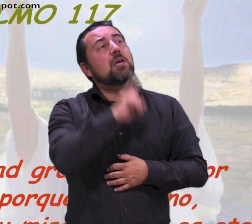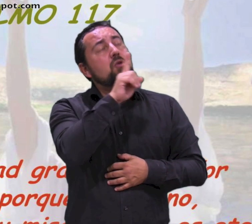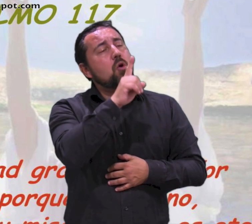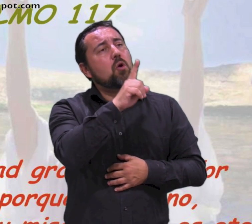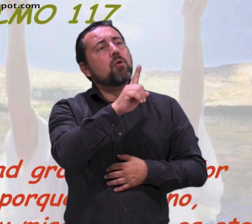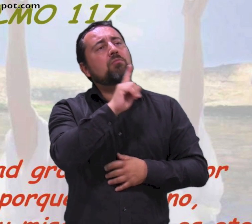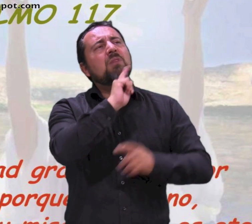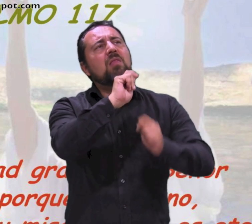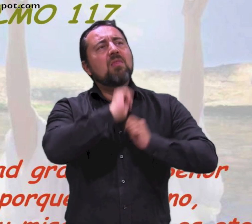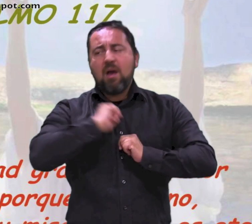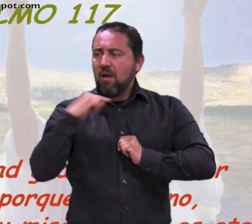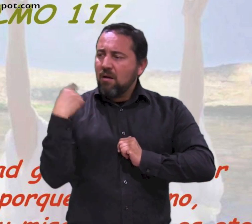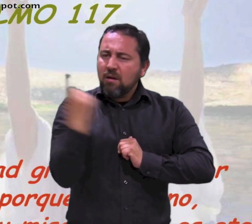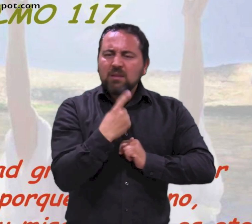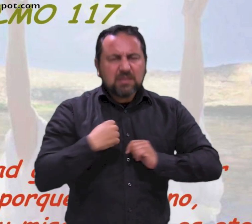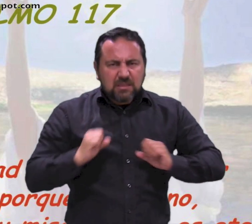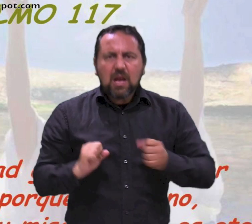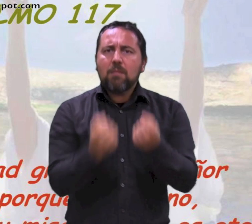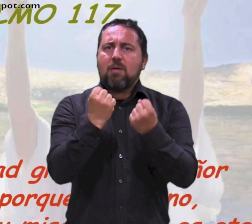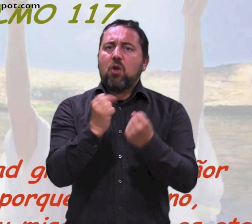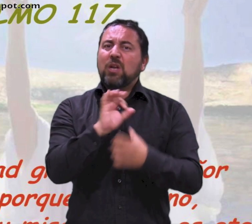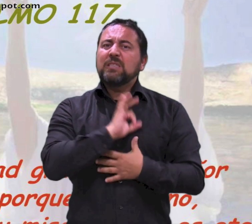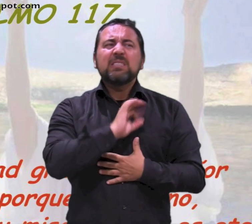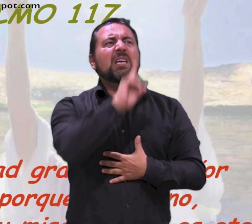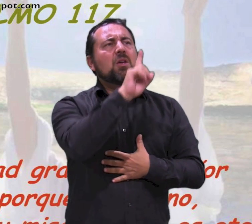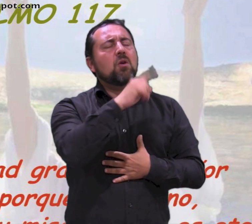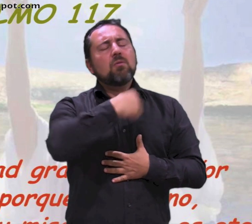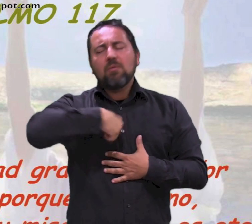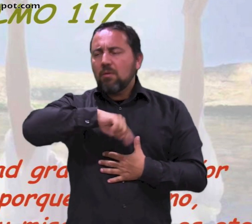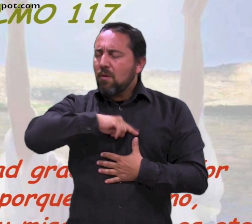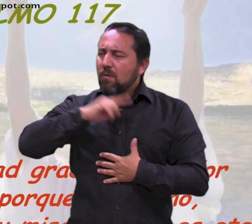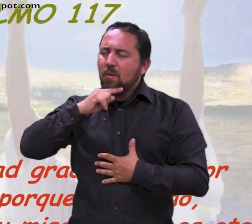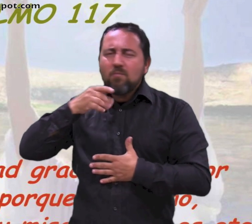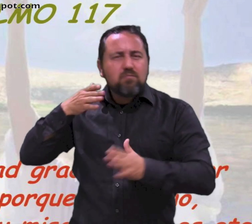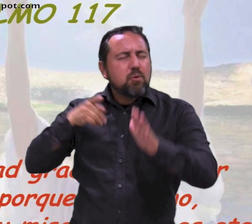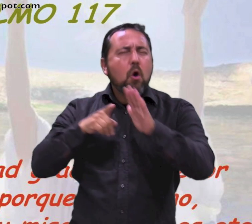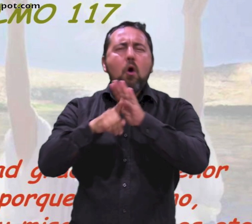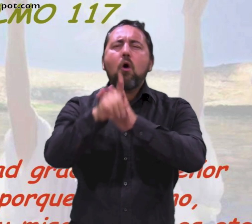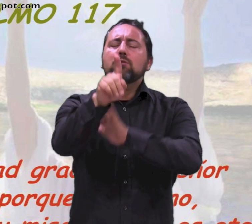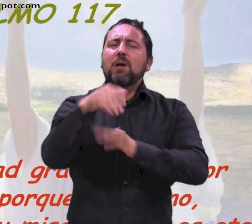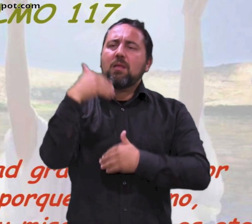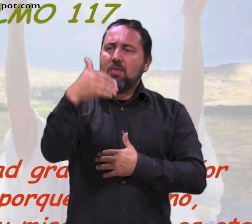Señor, danos la salvación. Señor, danos prosperidad.